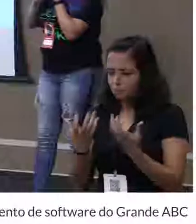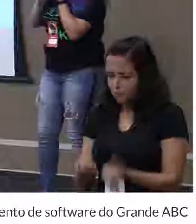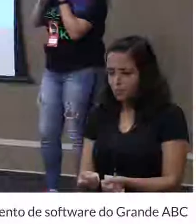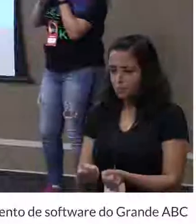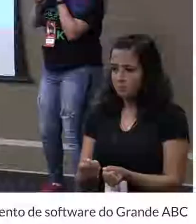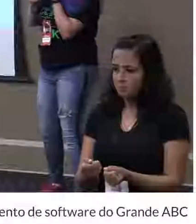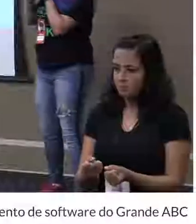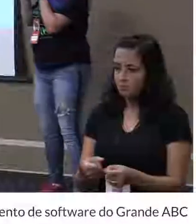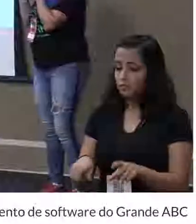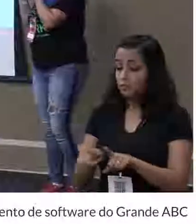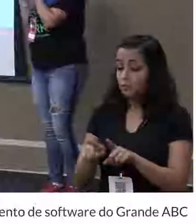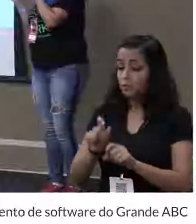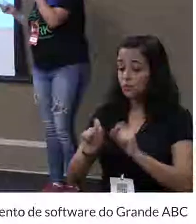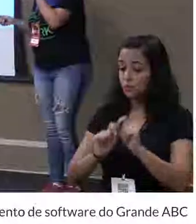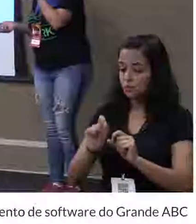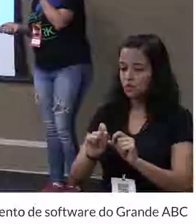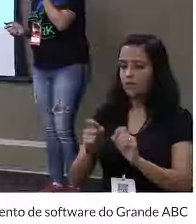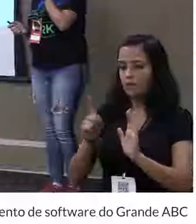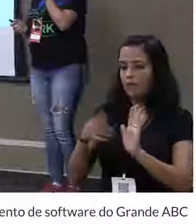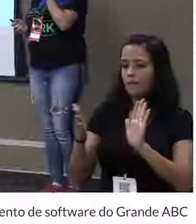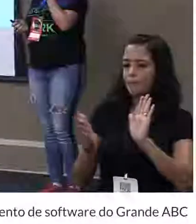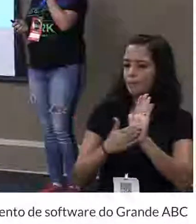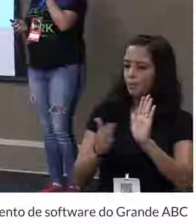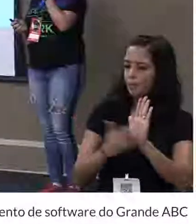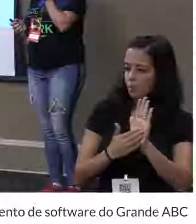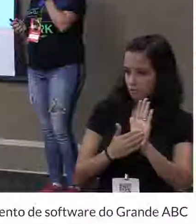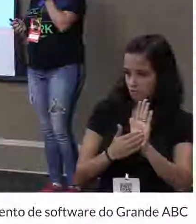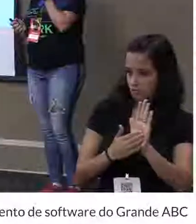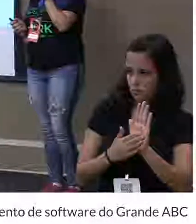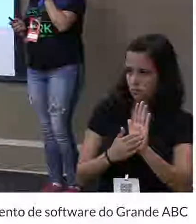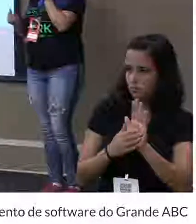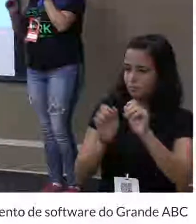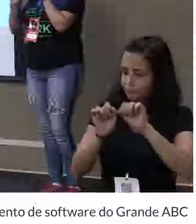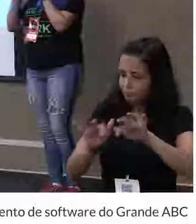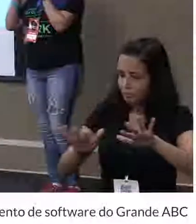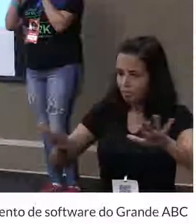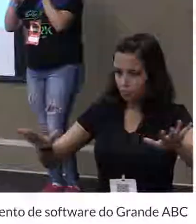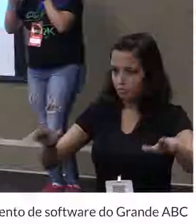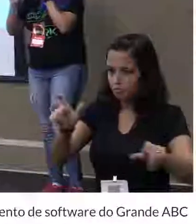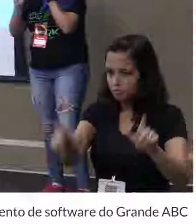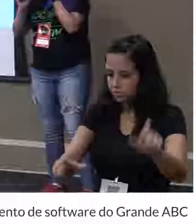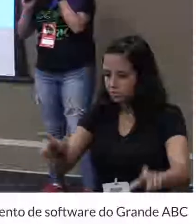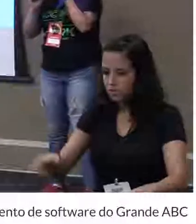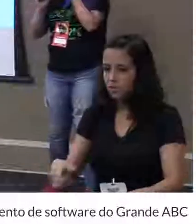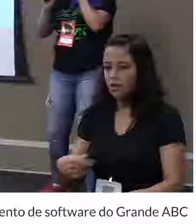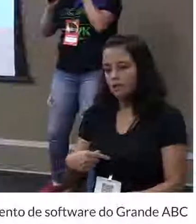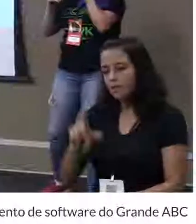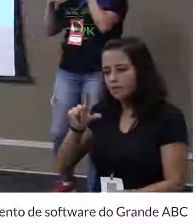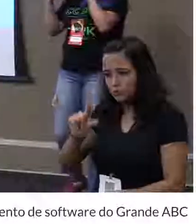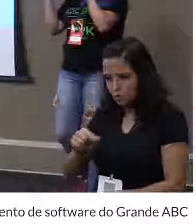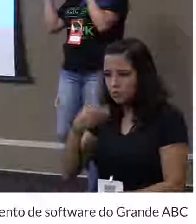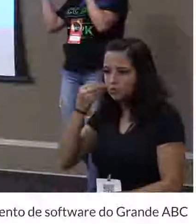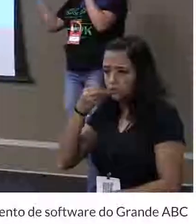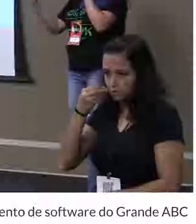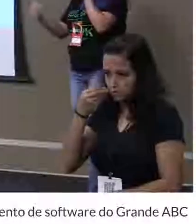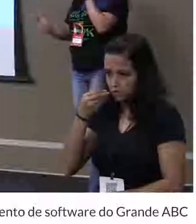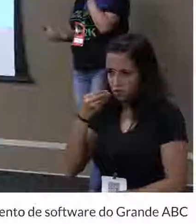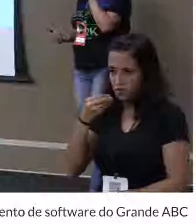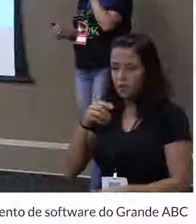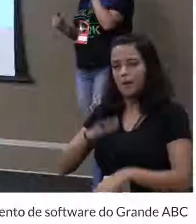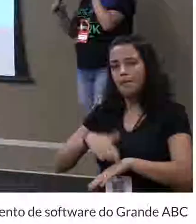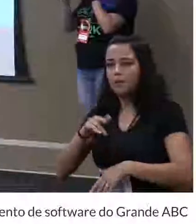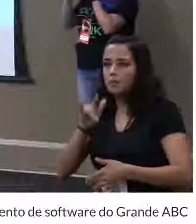ele se torna uma proposta de recomendação. E aí tem menos testes. É mais a questão de